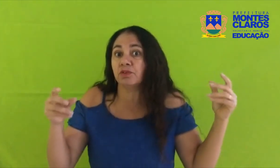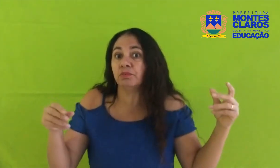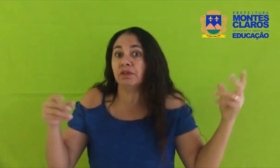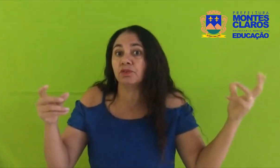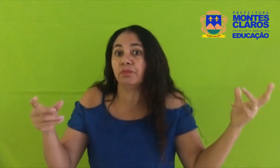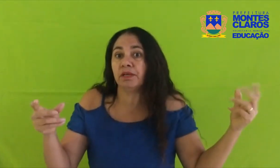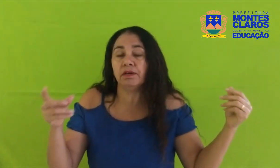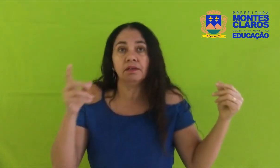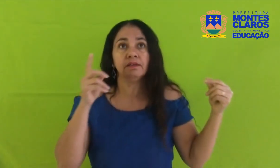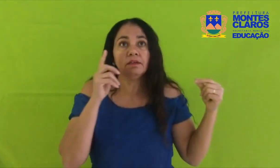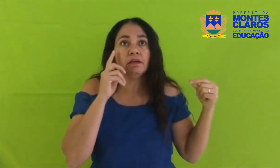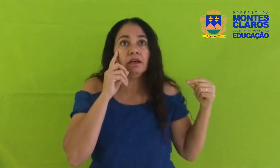descobriu, descobriu